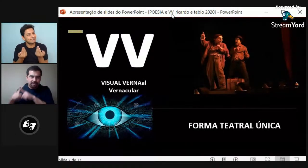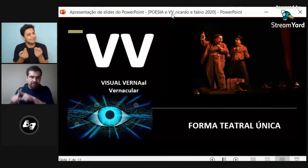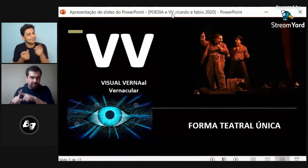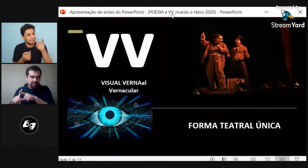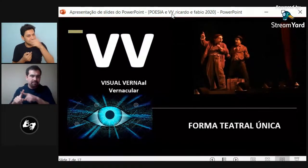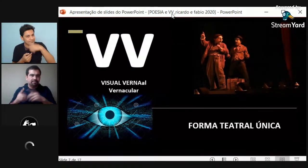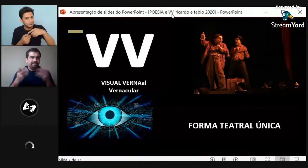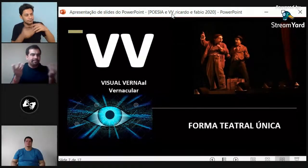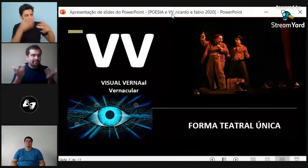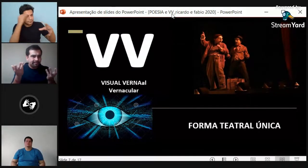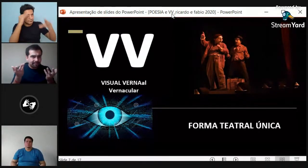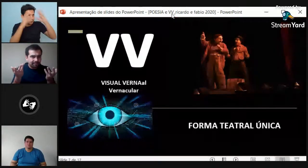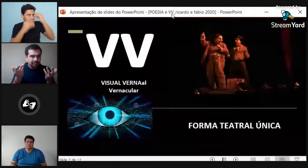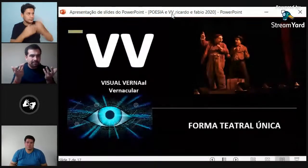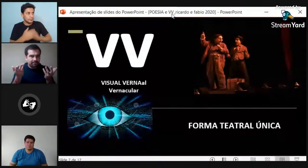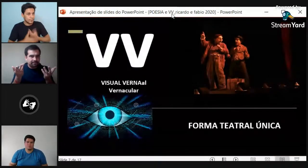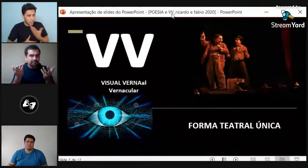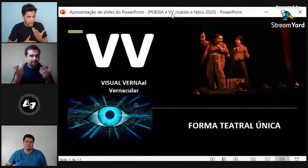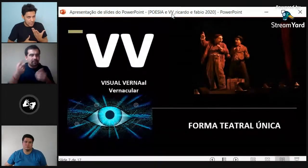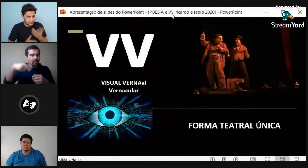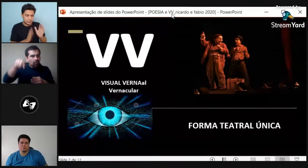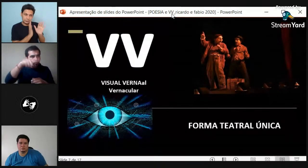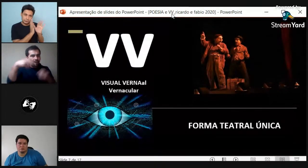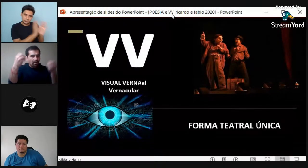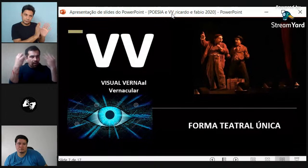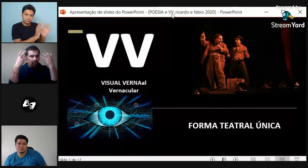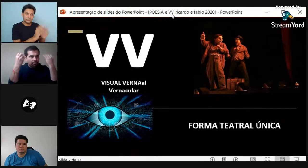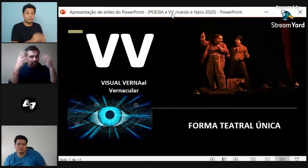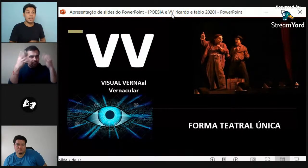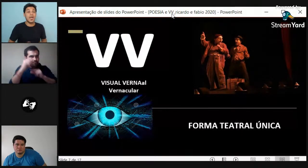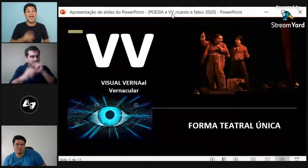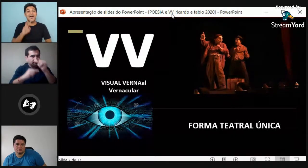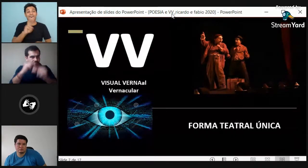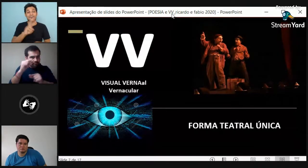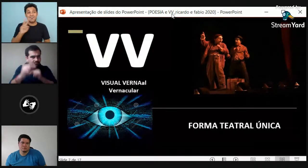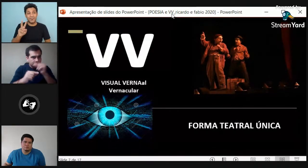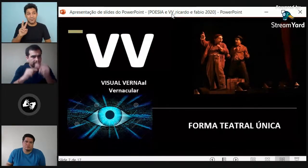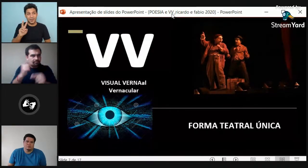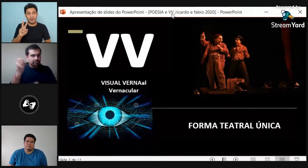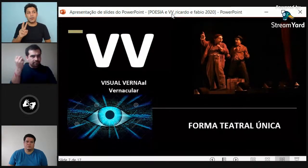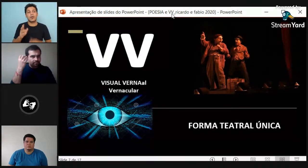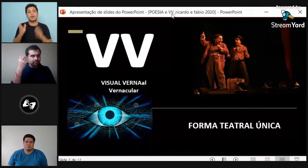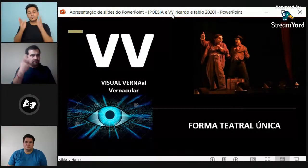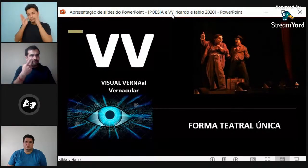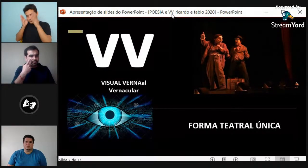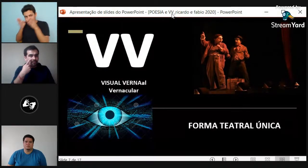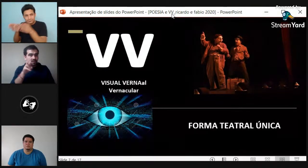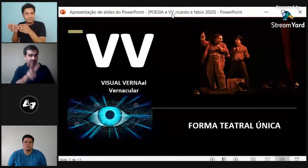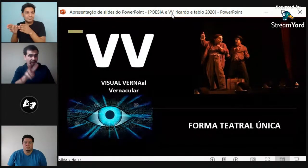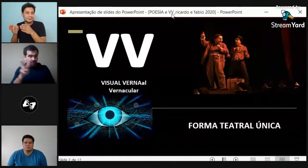tipo de expresión es vernáculo visual. No, no, no. Es así. Hay un tipo de poesía que es vernáculo visual.